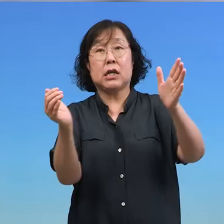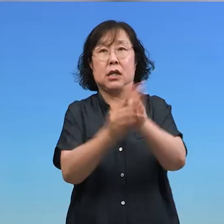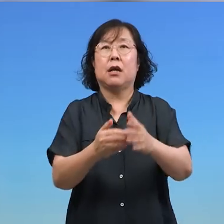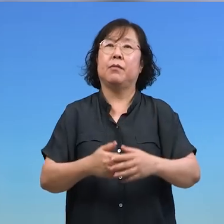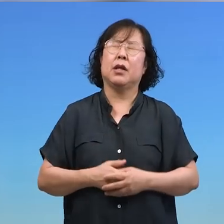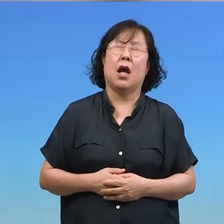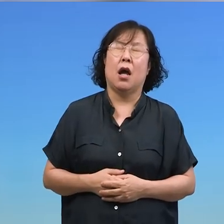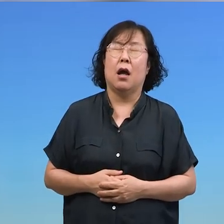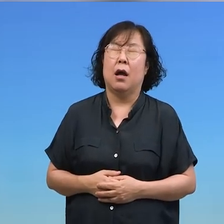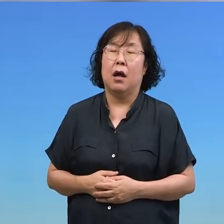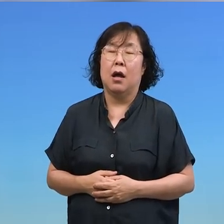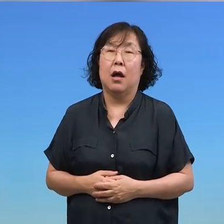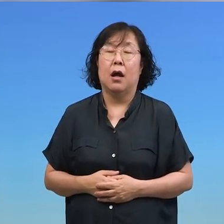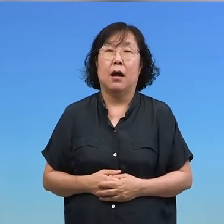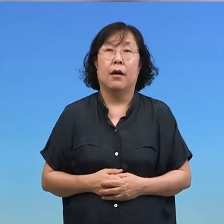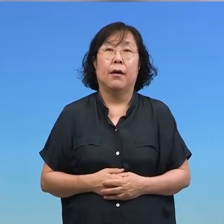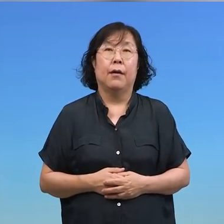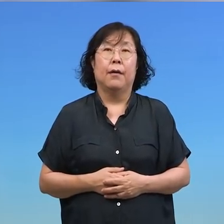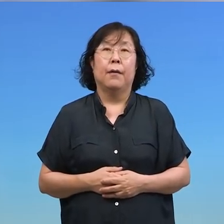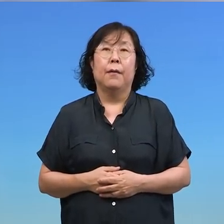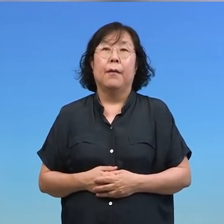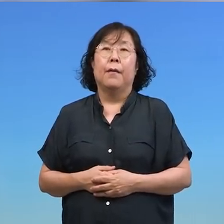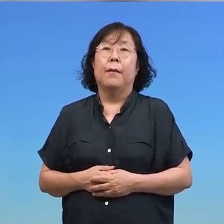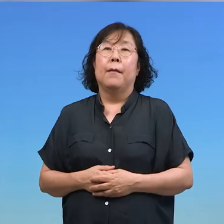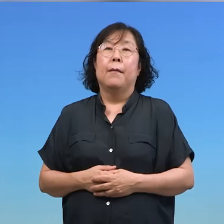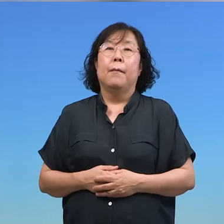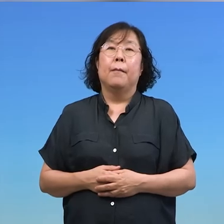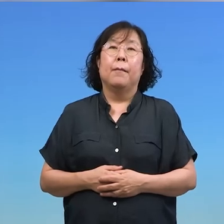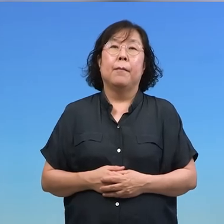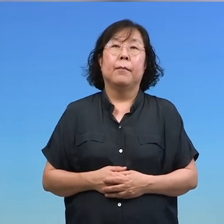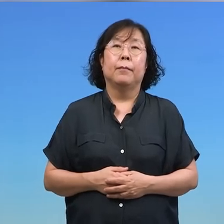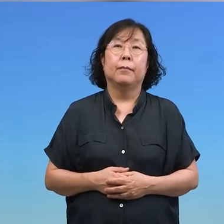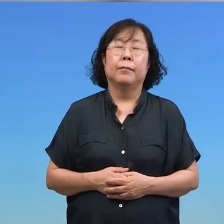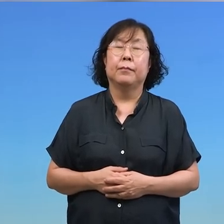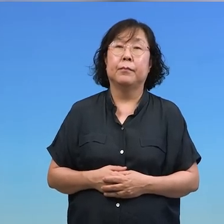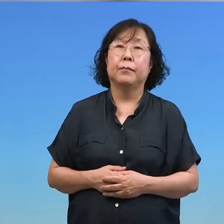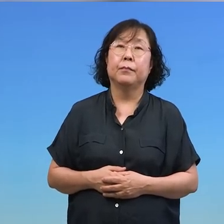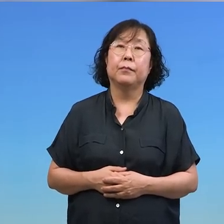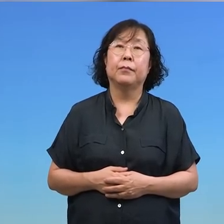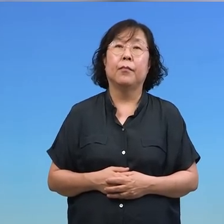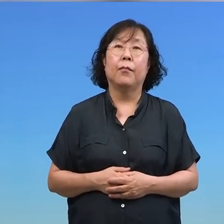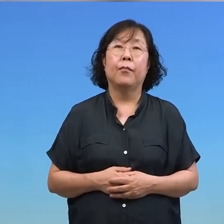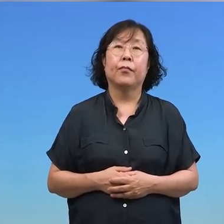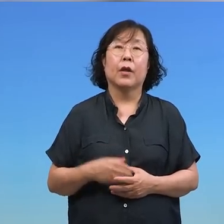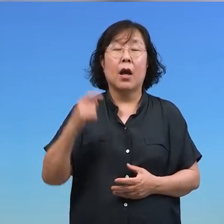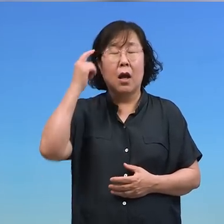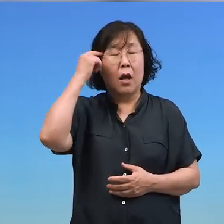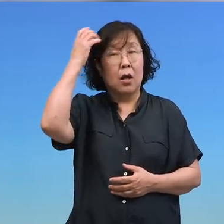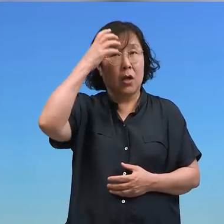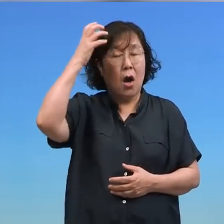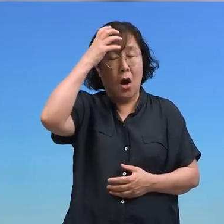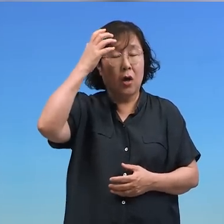설교하면서 자꾸 축구 얘기를 해 이렇게 듣고 계시진 않으시겠죠? 영적으로 우리가